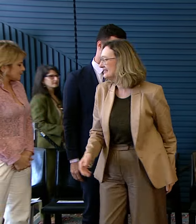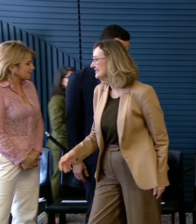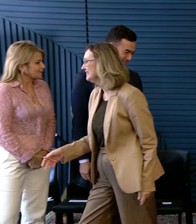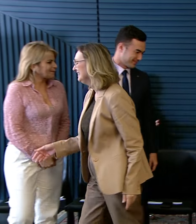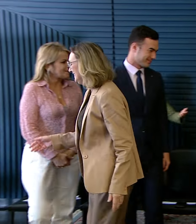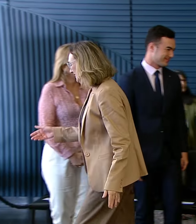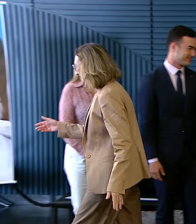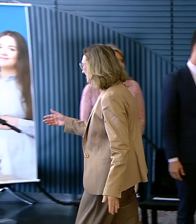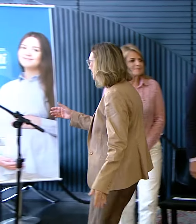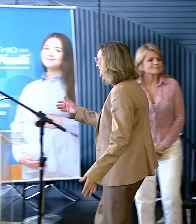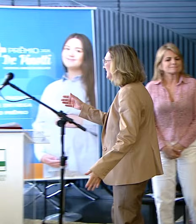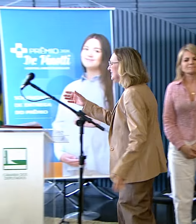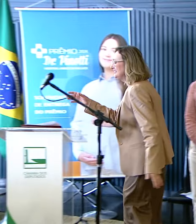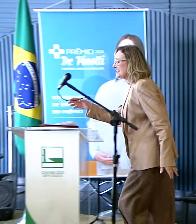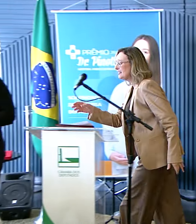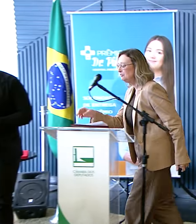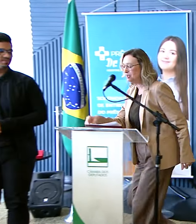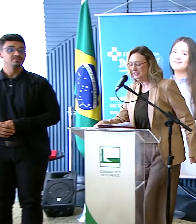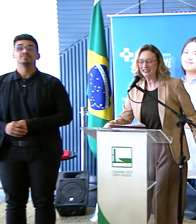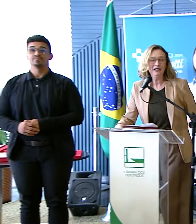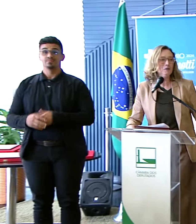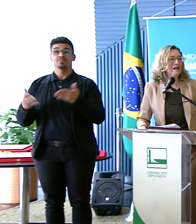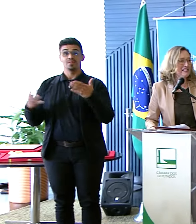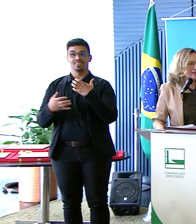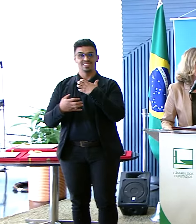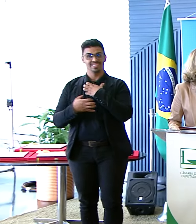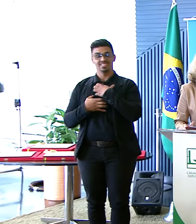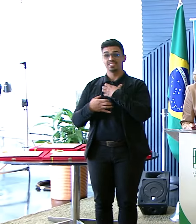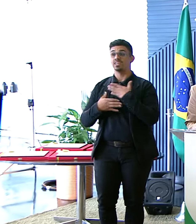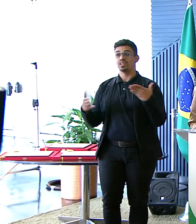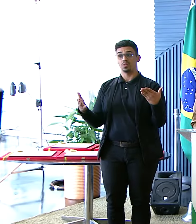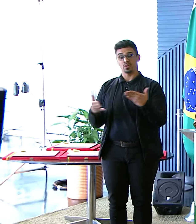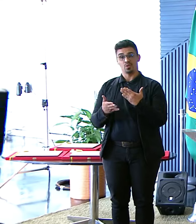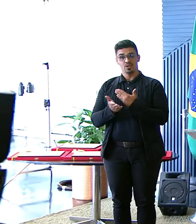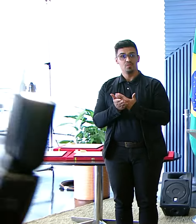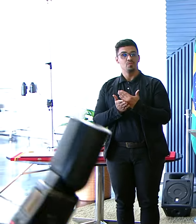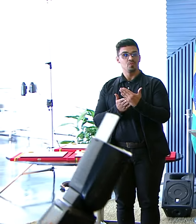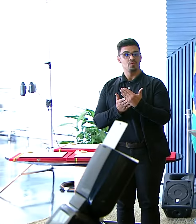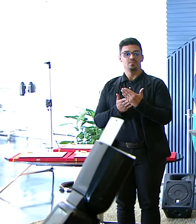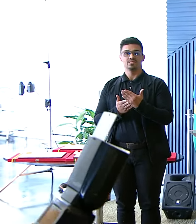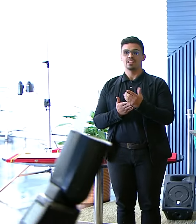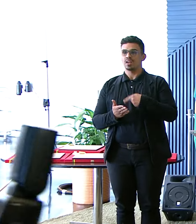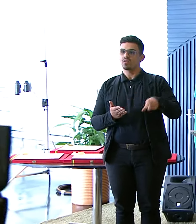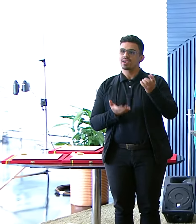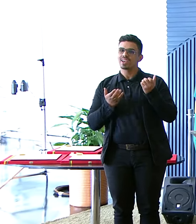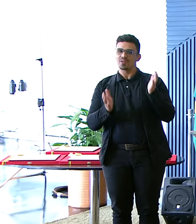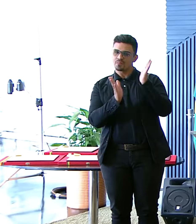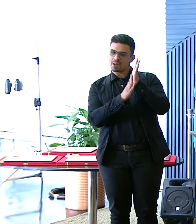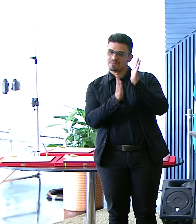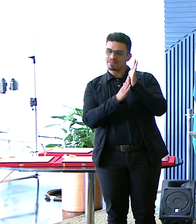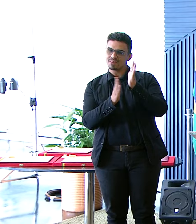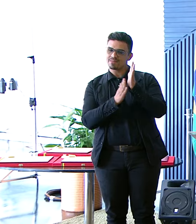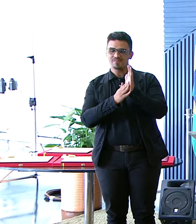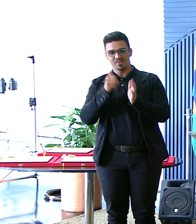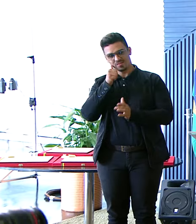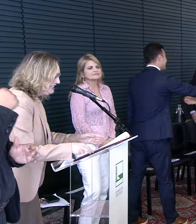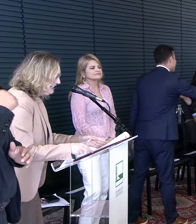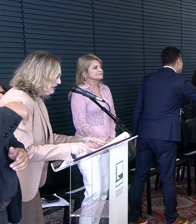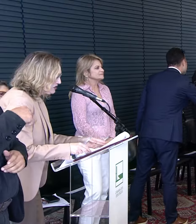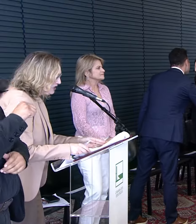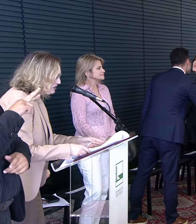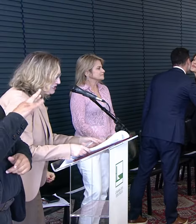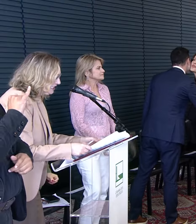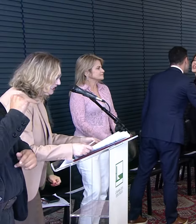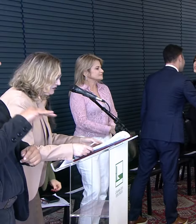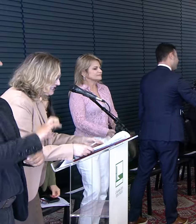Aplausos Desta forma então Passamos Um aplauso A doutora Mariane E passamos A homenagem